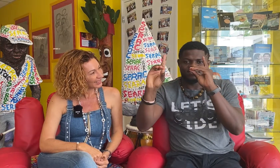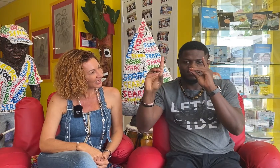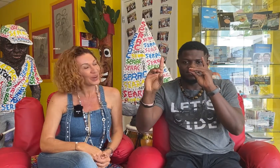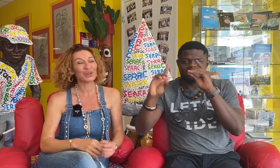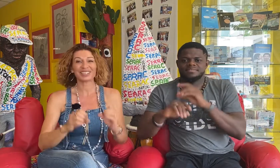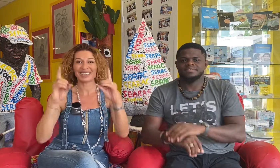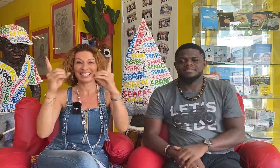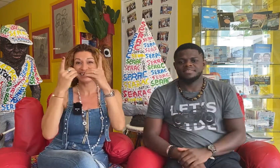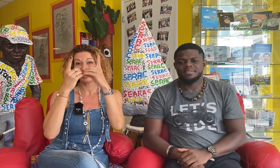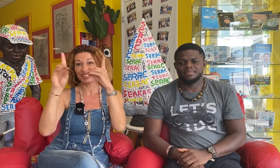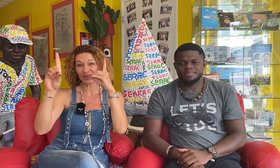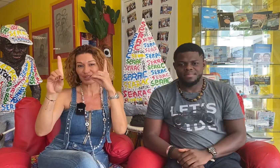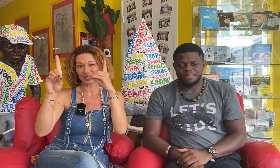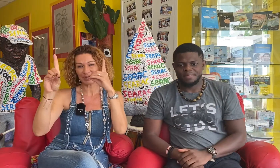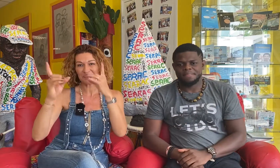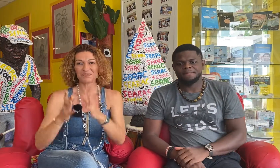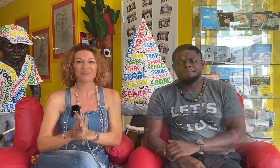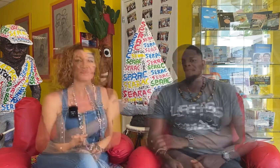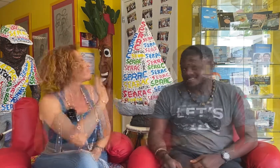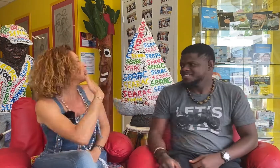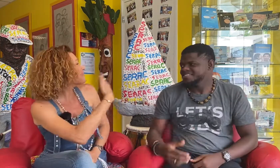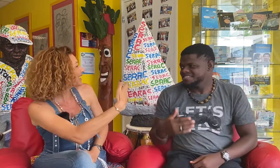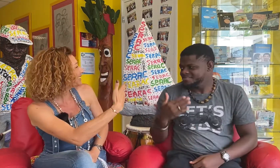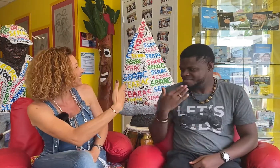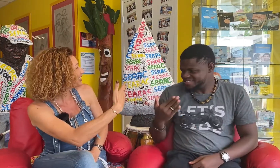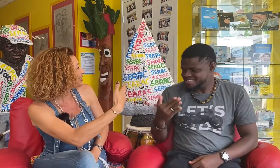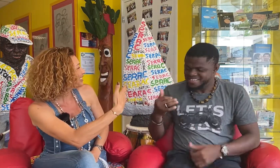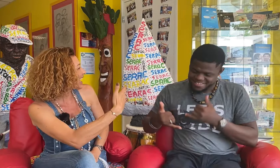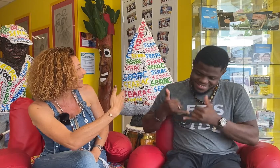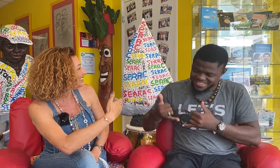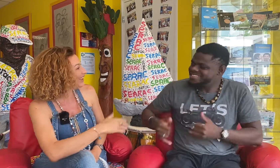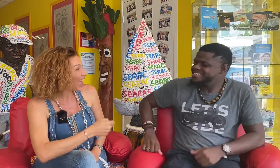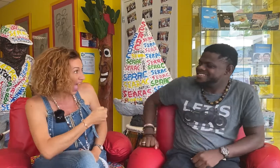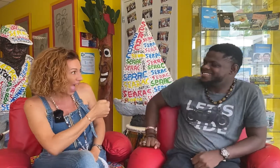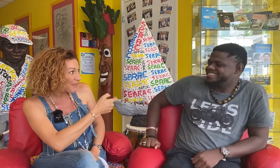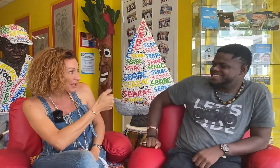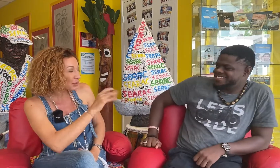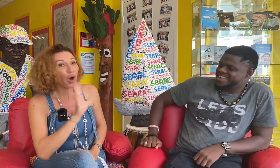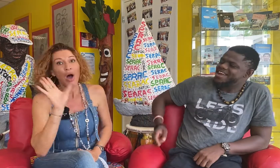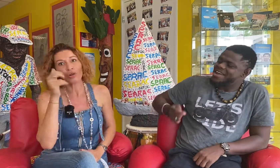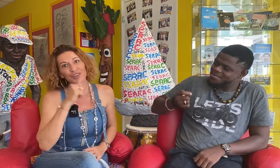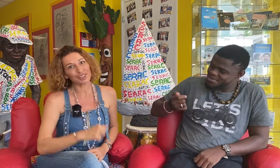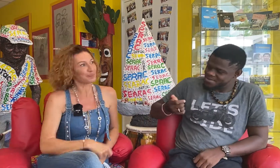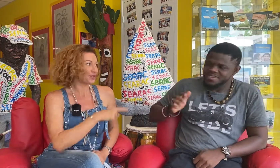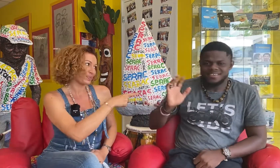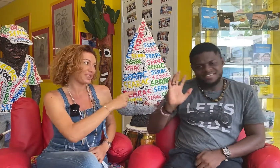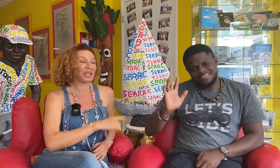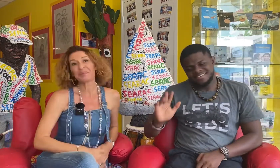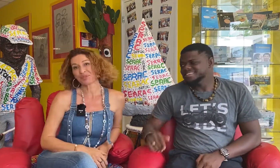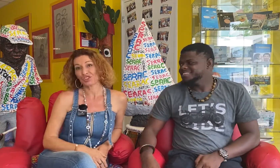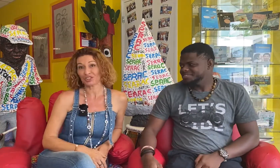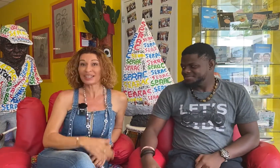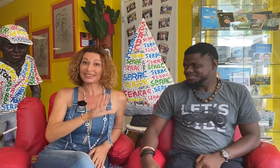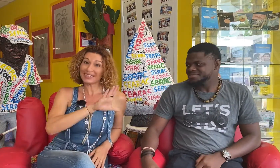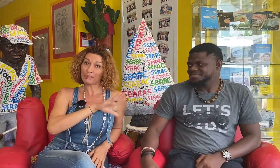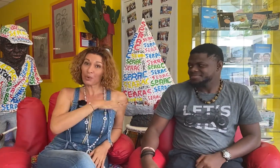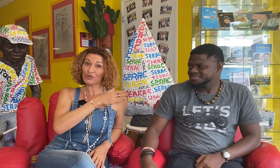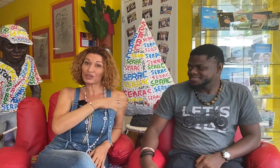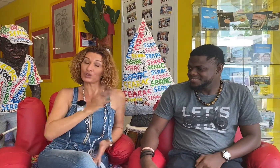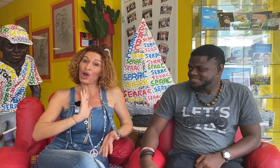Ok. Divorcé. Merci, Jean de Tess. À bientôt. En fait, j'ai oublié de dire. Jean de Tess, il est professeur